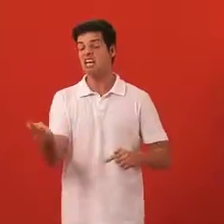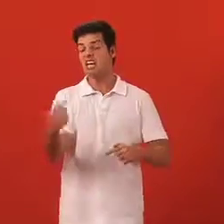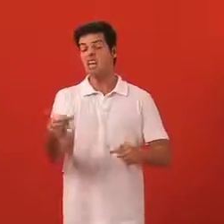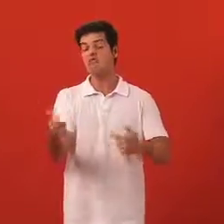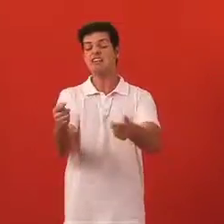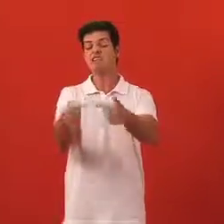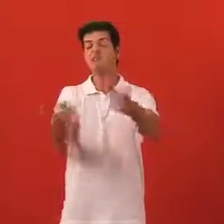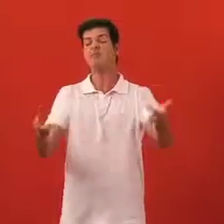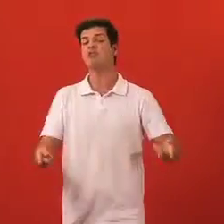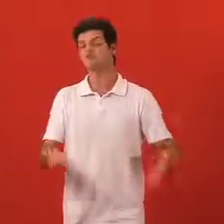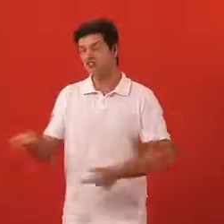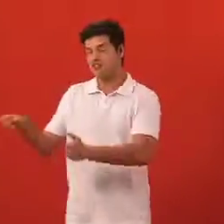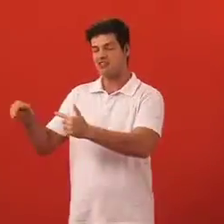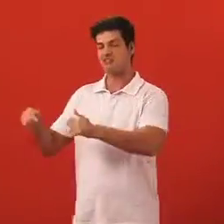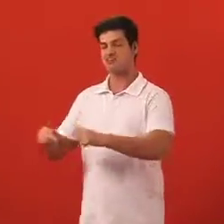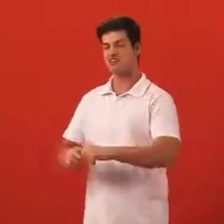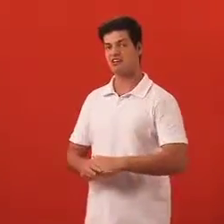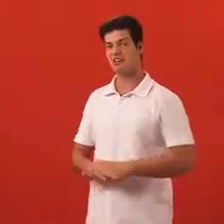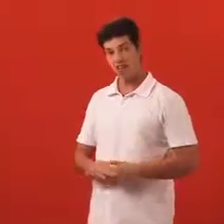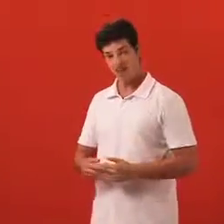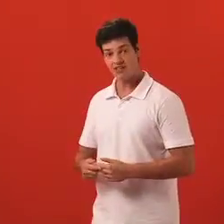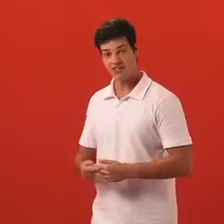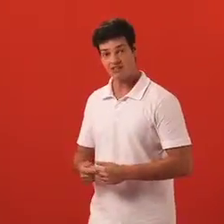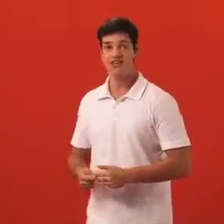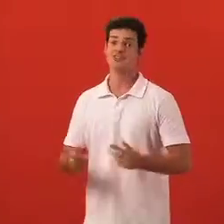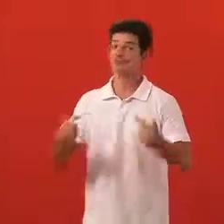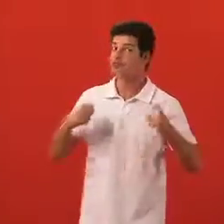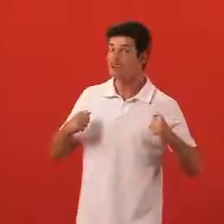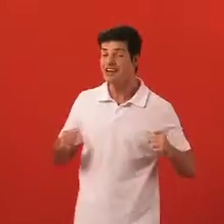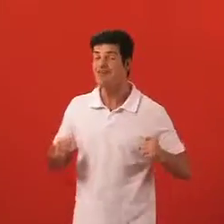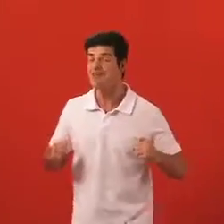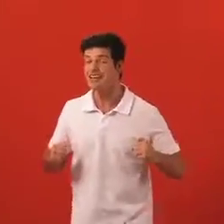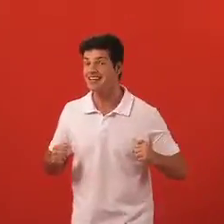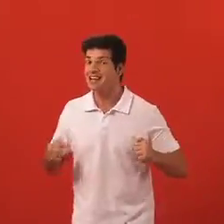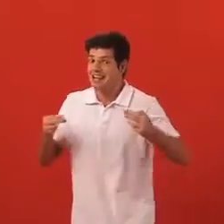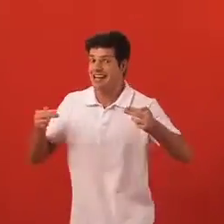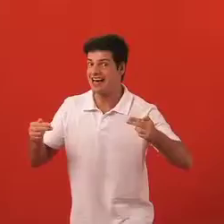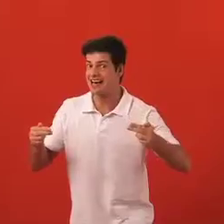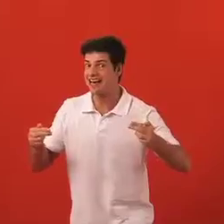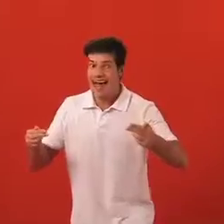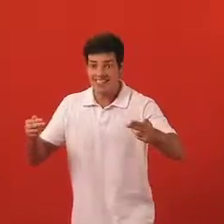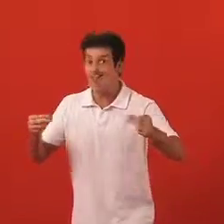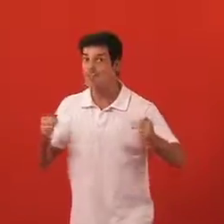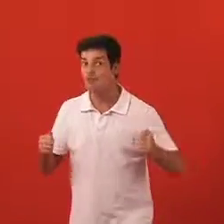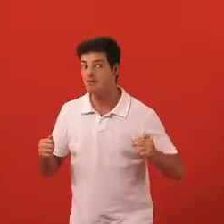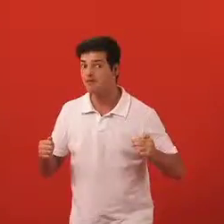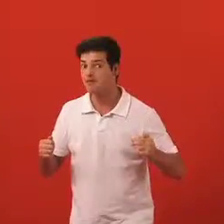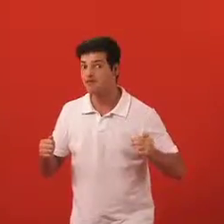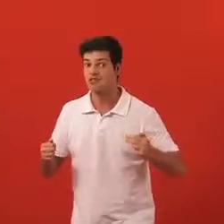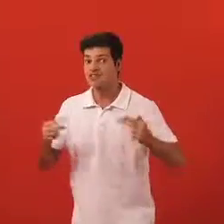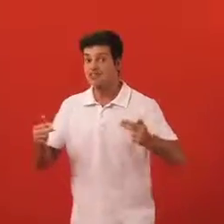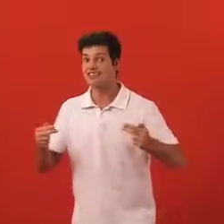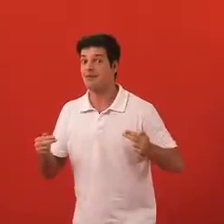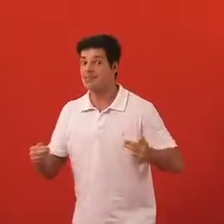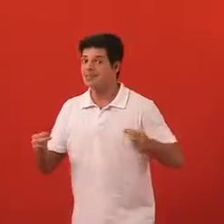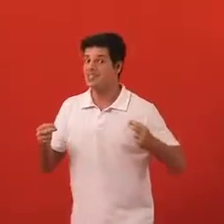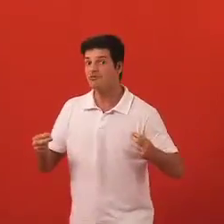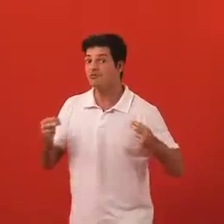é quase tão perigoso quanto essa notícia aí. É, é verdade. Só que eu já falei pra ele, cara, acessa a WebMotors, lá tem mais de 180